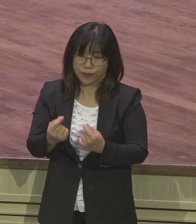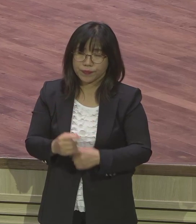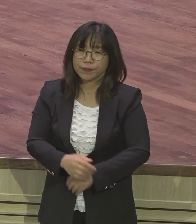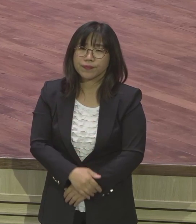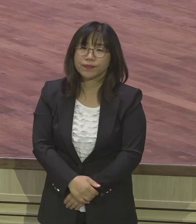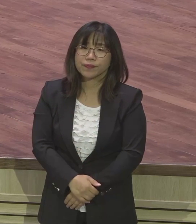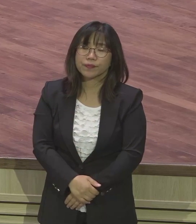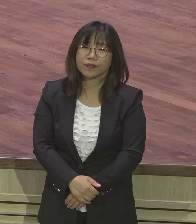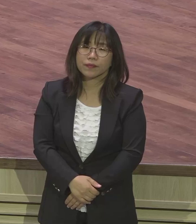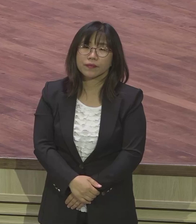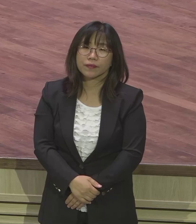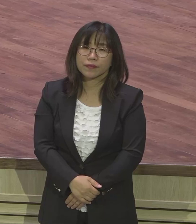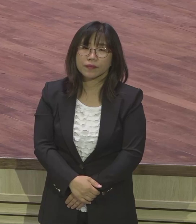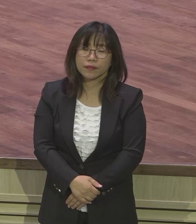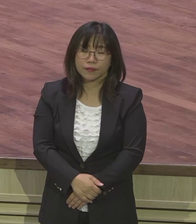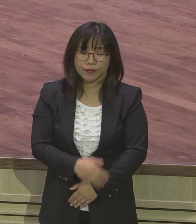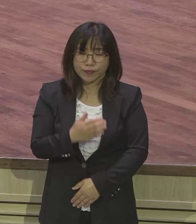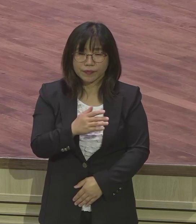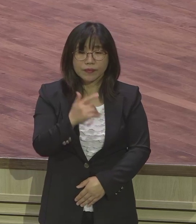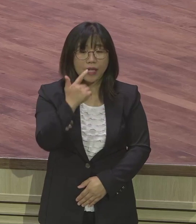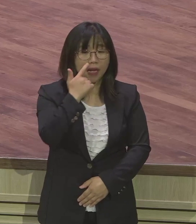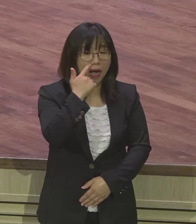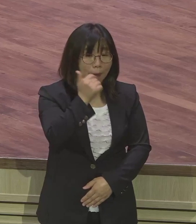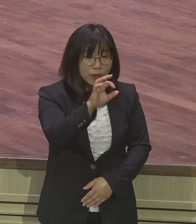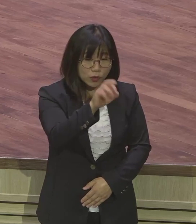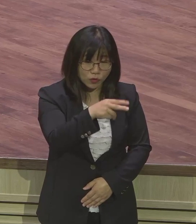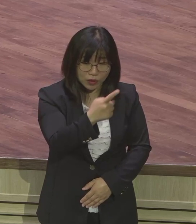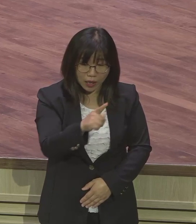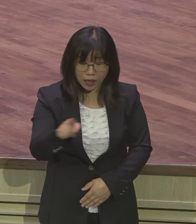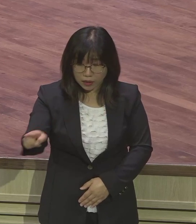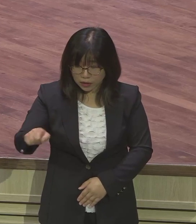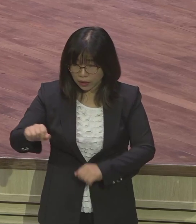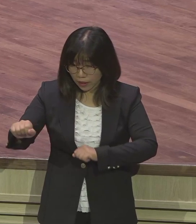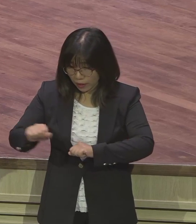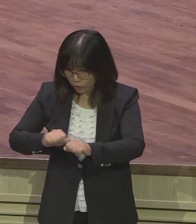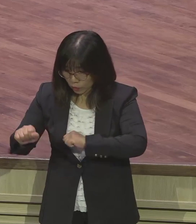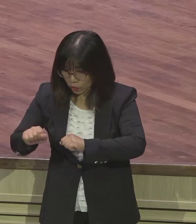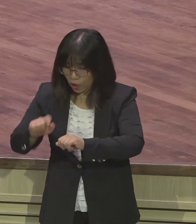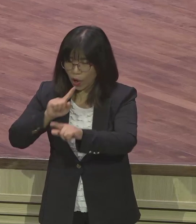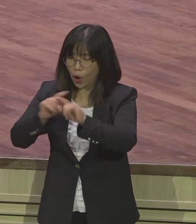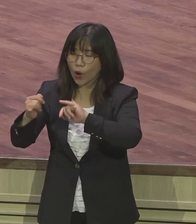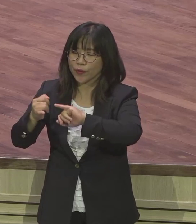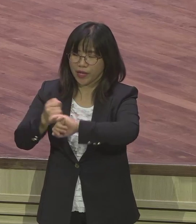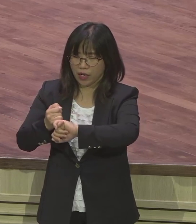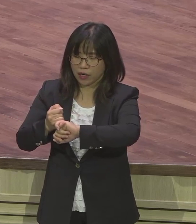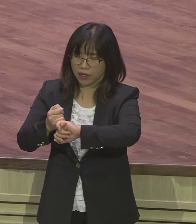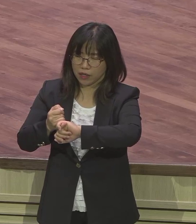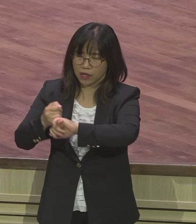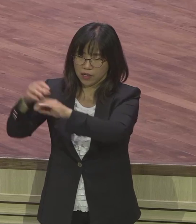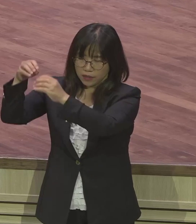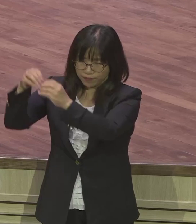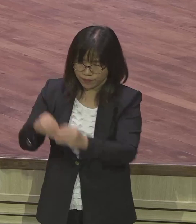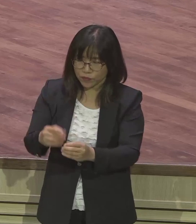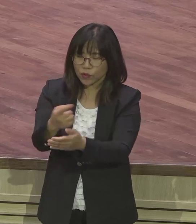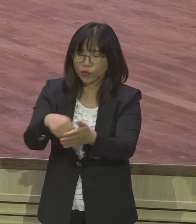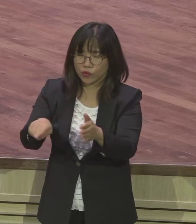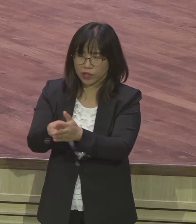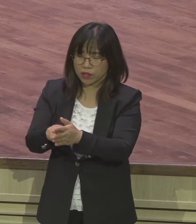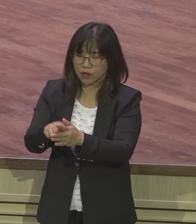유다도 다말의 행동에 언약의 대를 잇기 위한 영격 결단한 것을 인정한